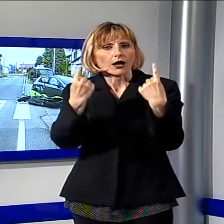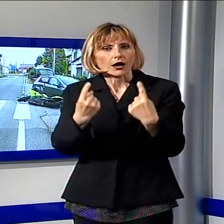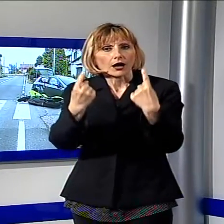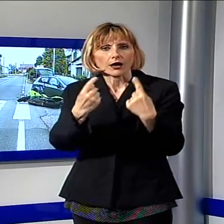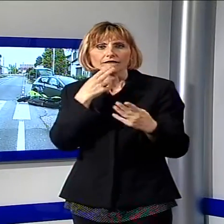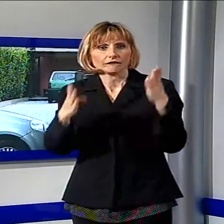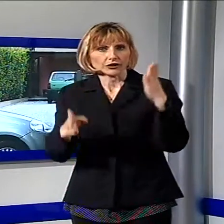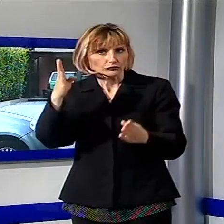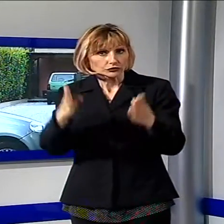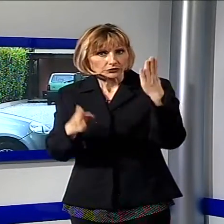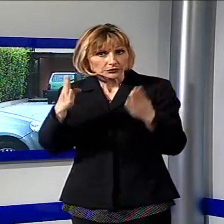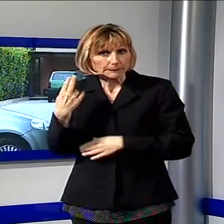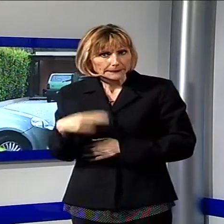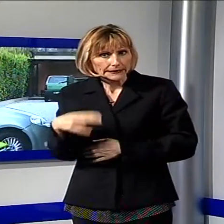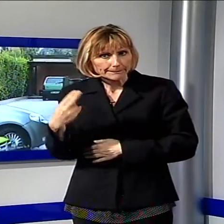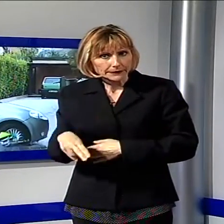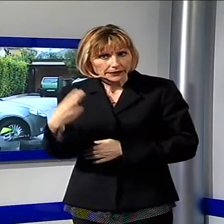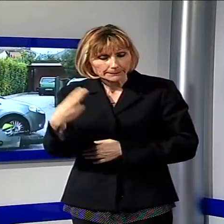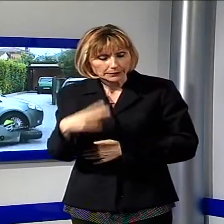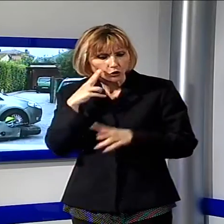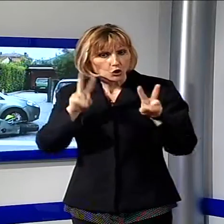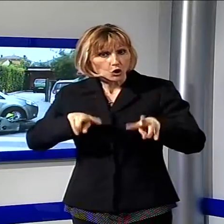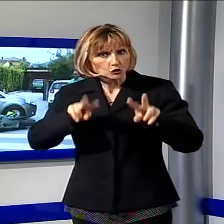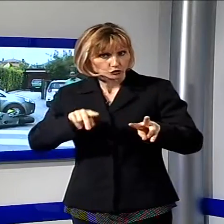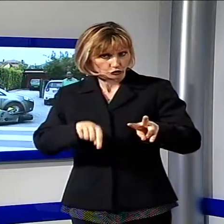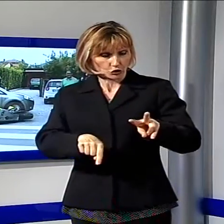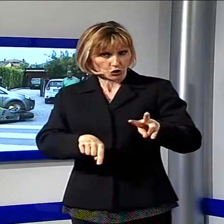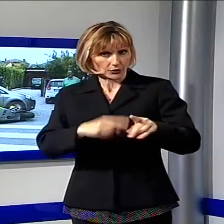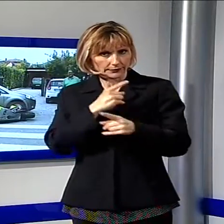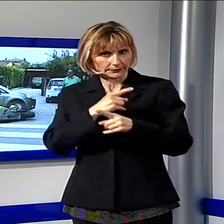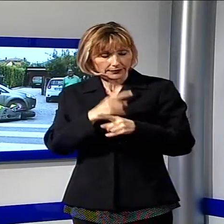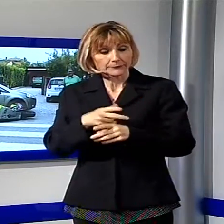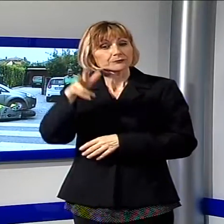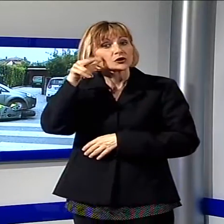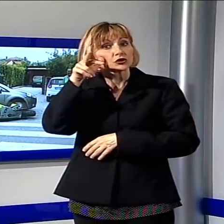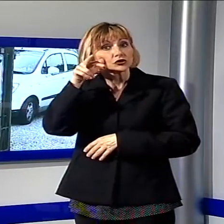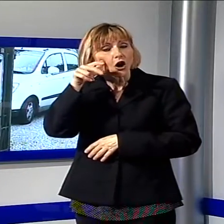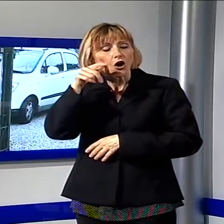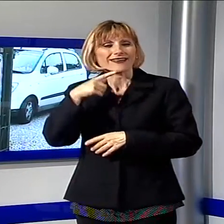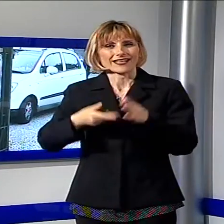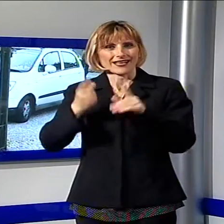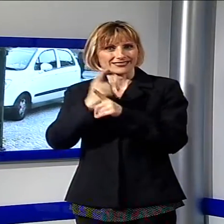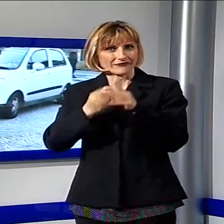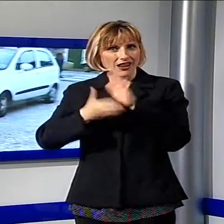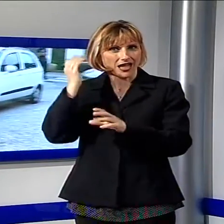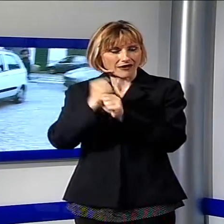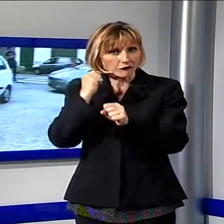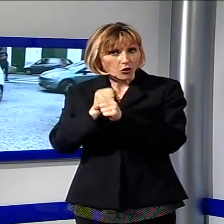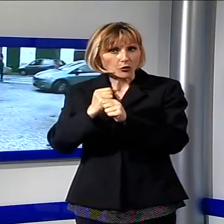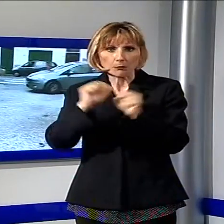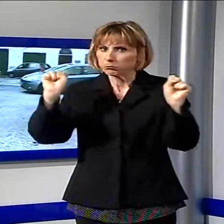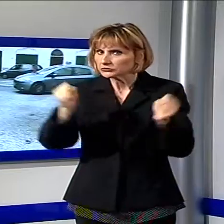caso la polizia municipale di Lucca, venissero ad effettuare i rilievi. Una signora non ha potuto recarsi al lavoro perché i mezzi